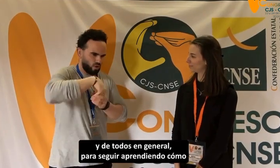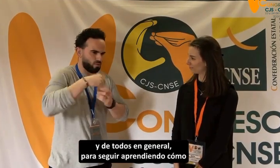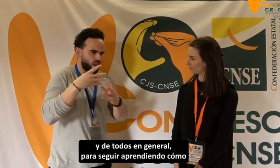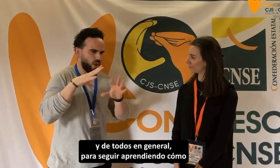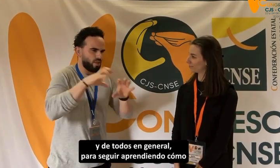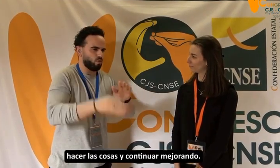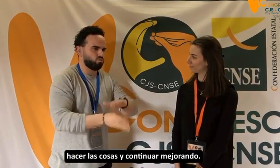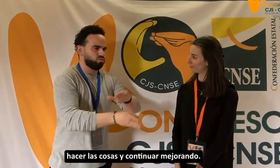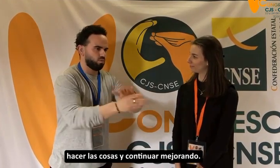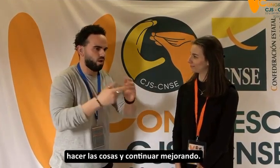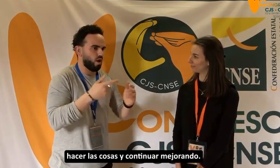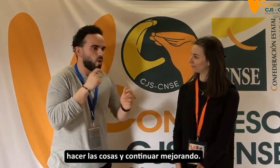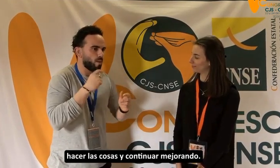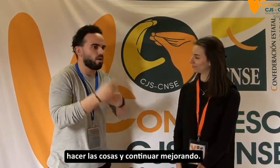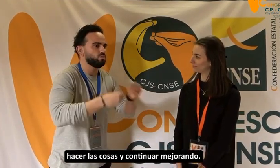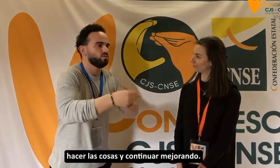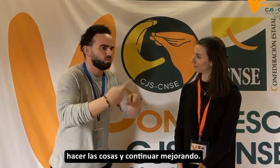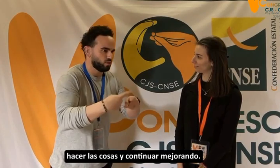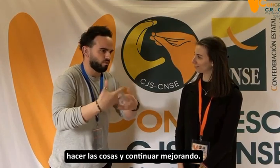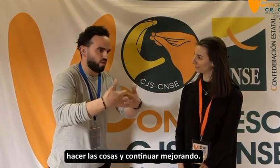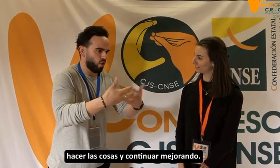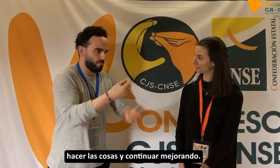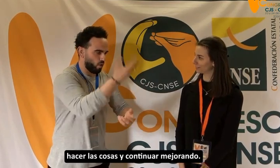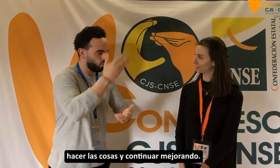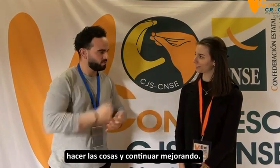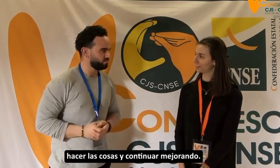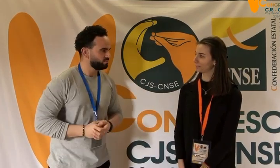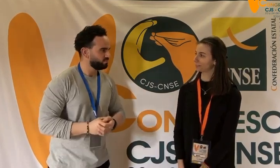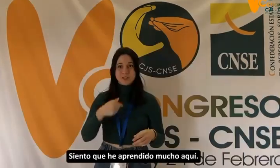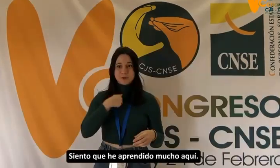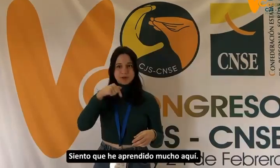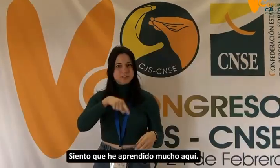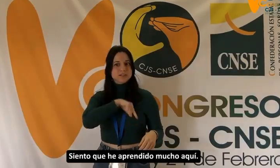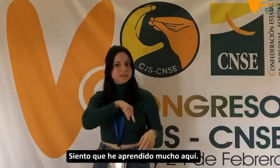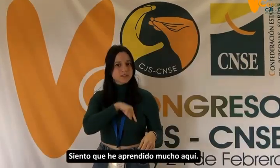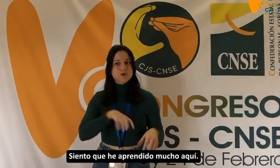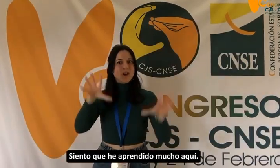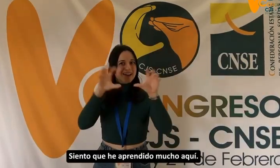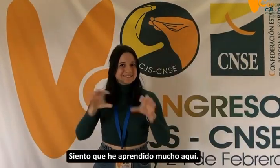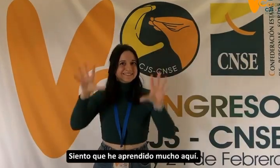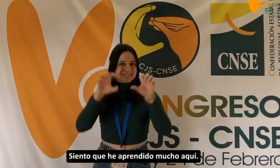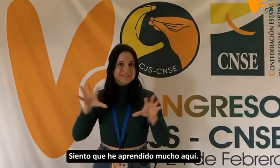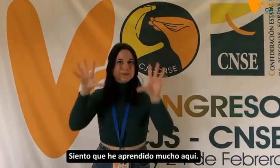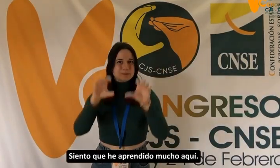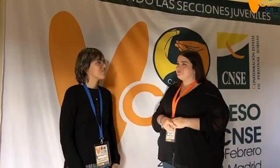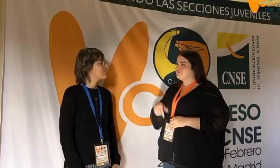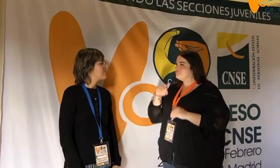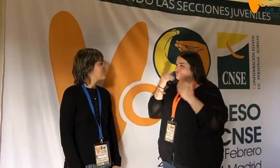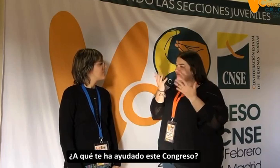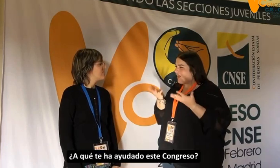en general para seguir aprendiendo cómo hacer las cosas y continuar mejorando. Siento que he aprendido mucho aquí. ¿A qué